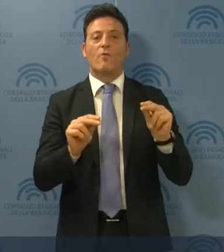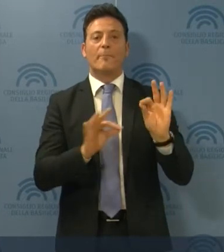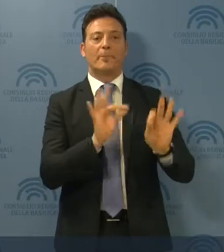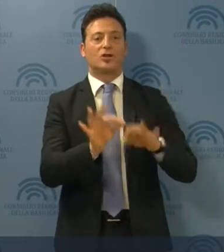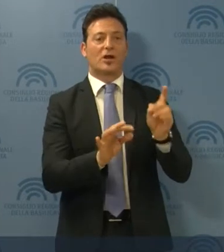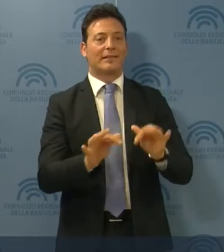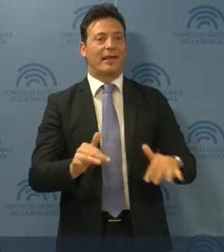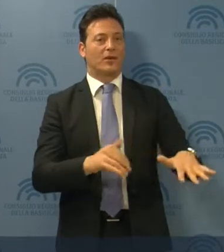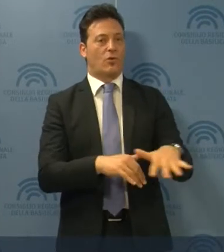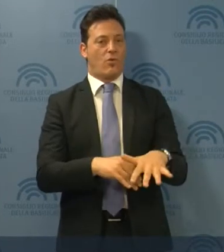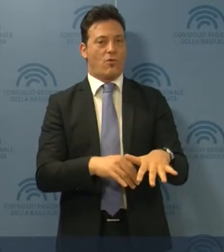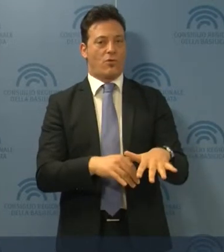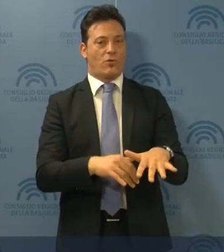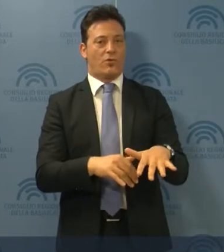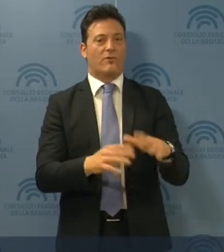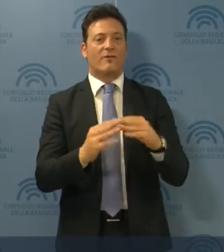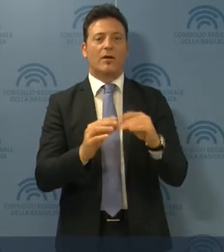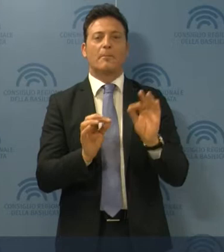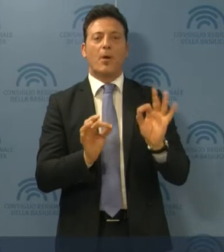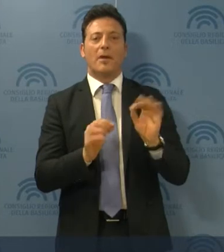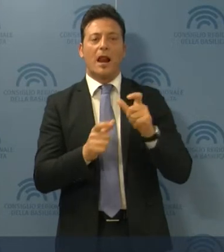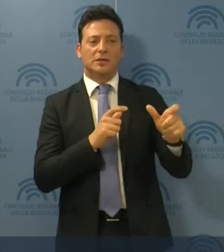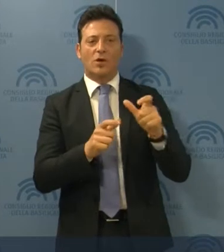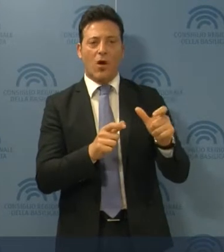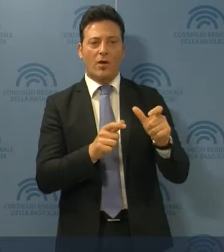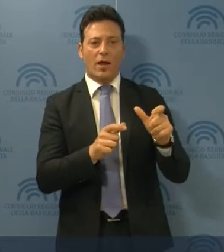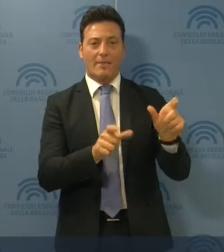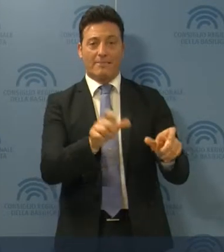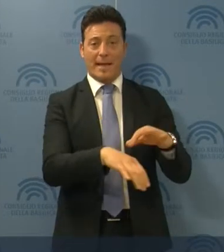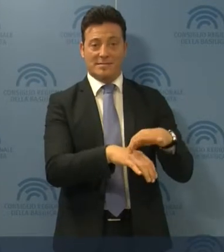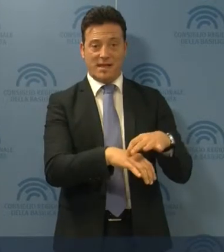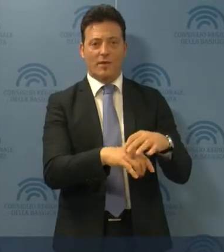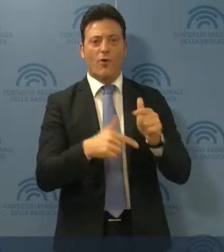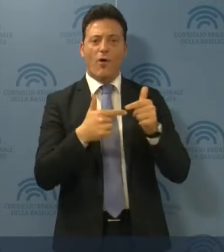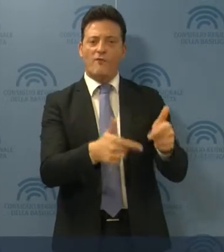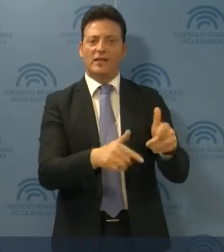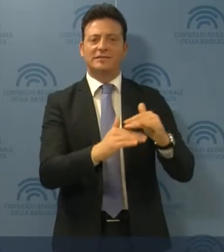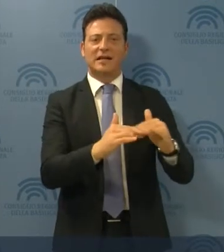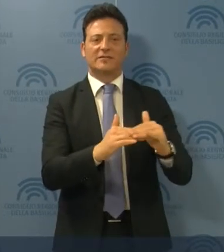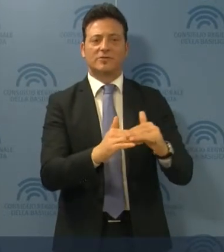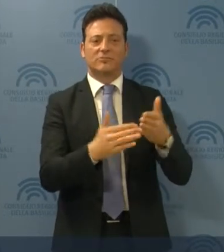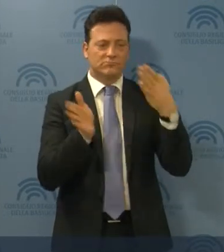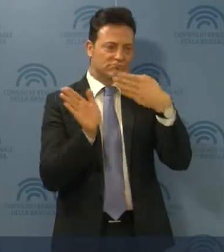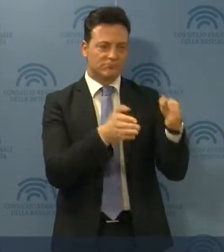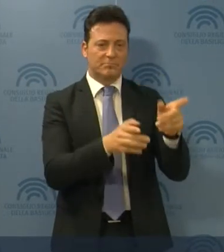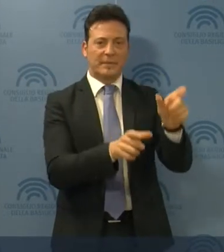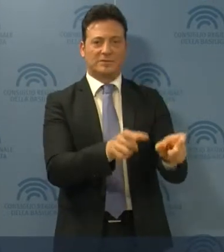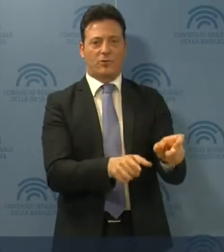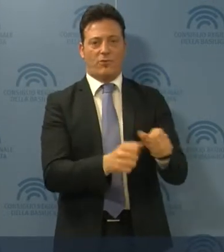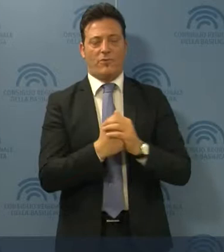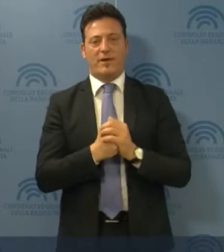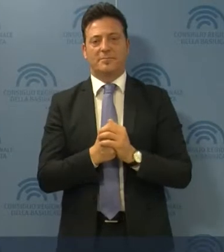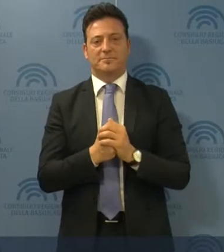medicina del territorio, creando una relazione stabile con il paziente e offrendo un servizio centrato sulla persona.